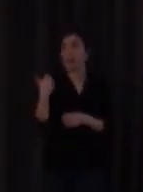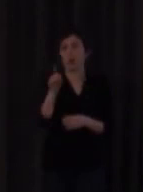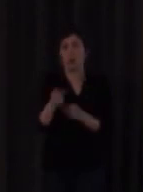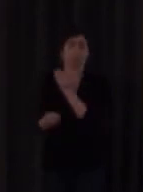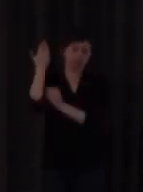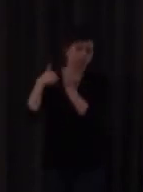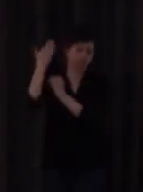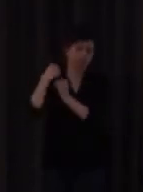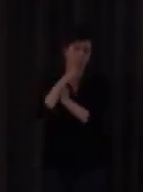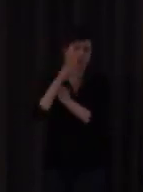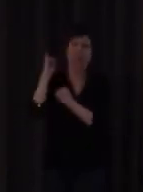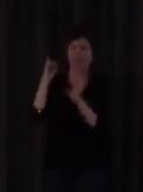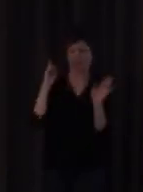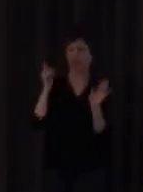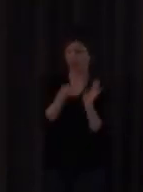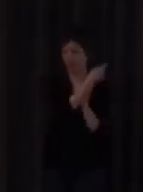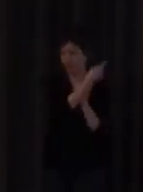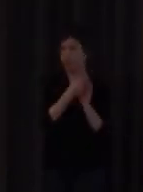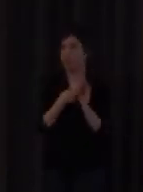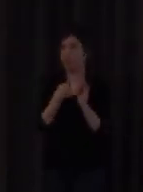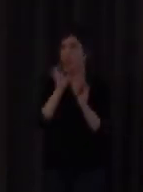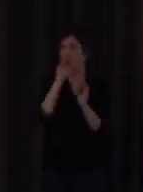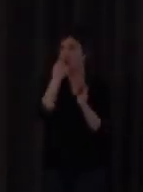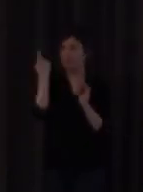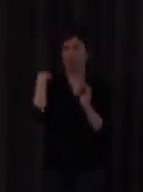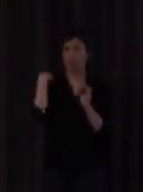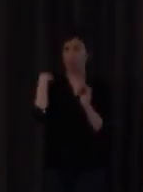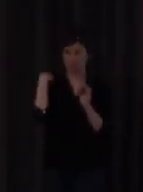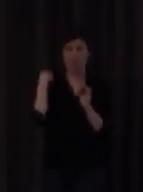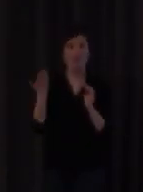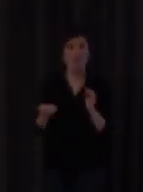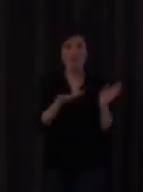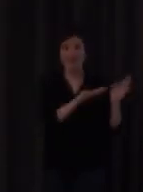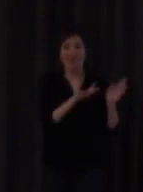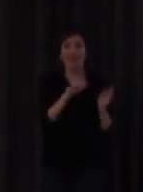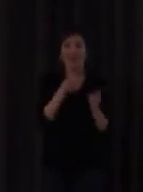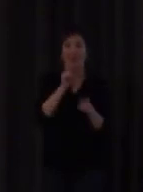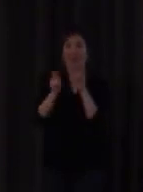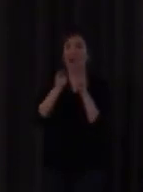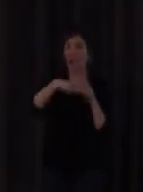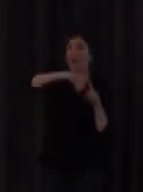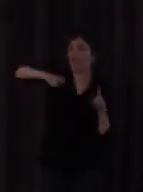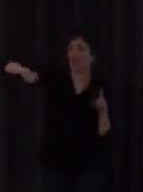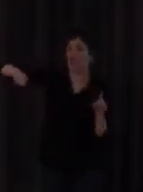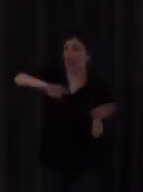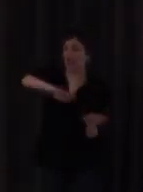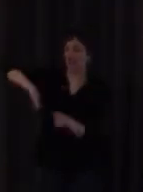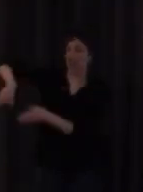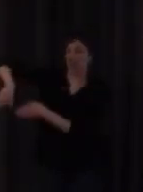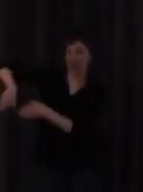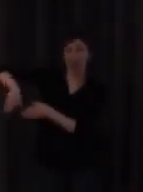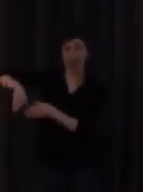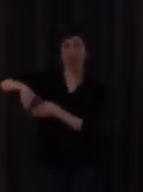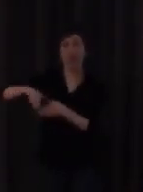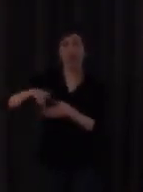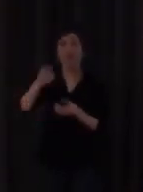tiempo hace un par de años hace un año en el que les pasaba una encuesta ¿no? también al final pues de cómo ven ellos